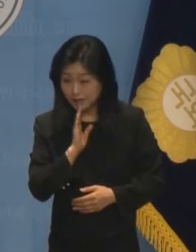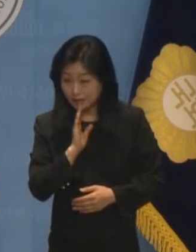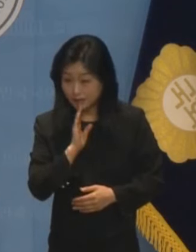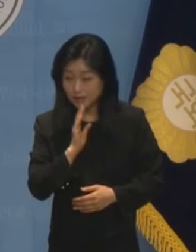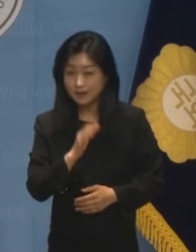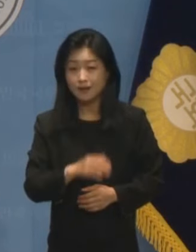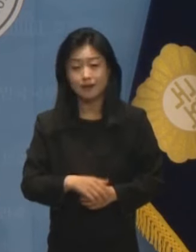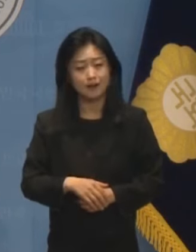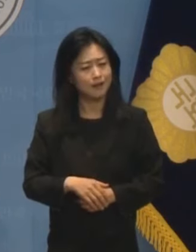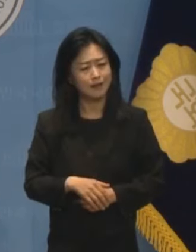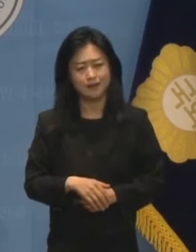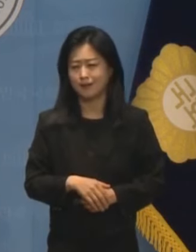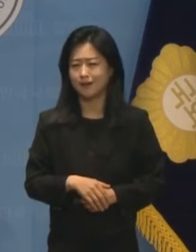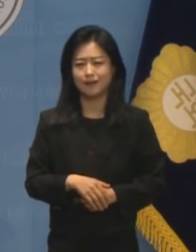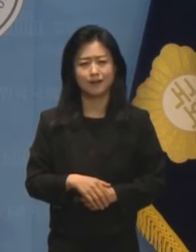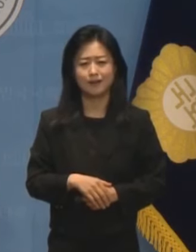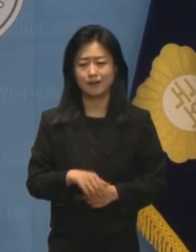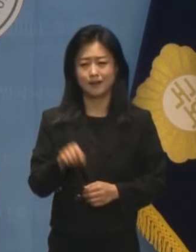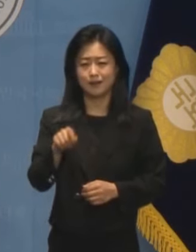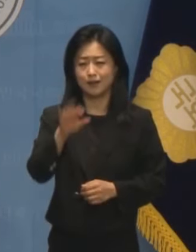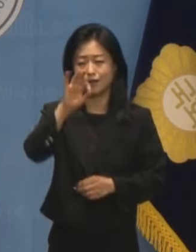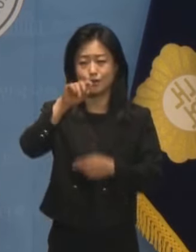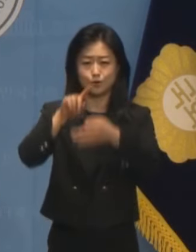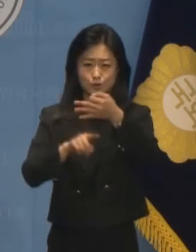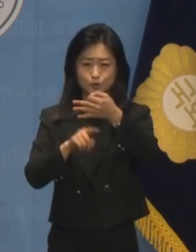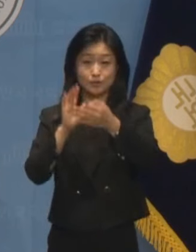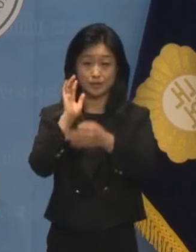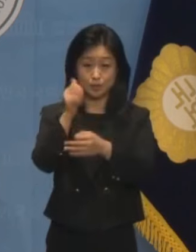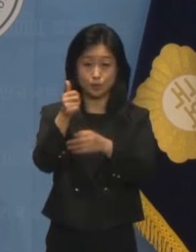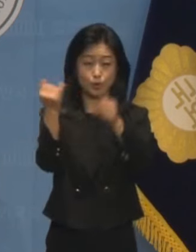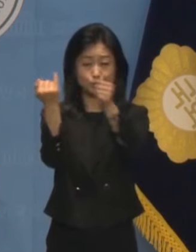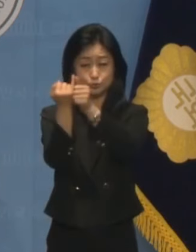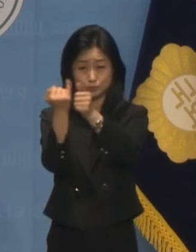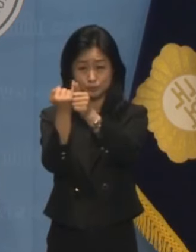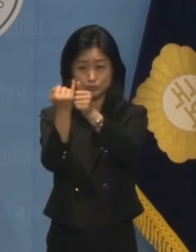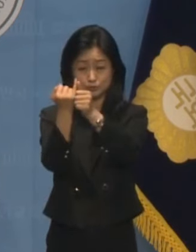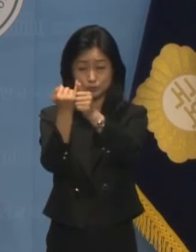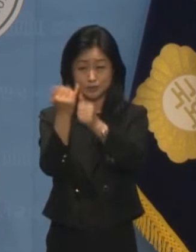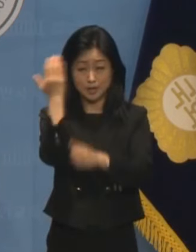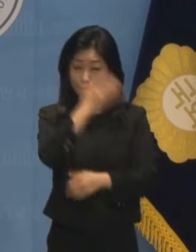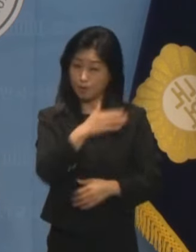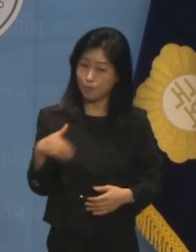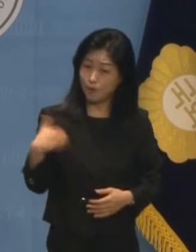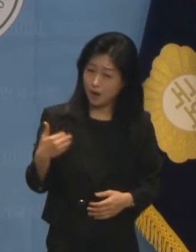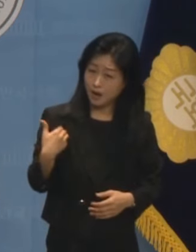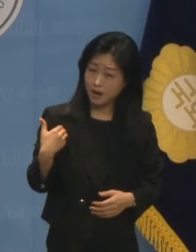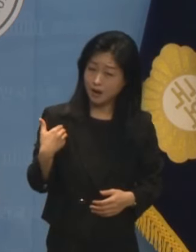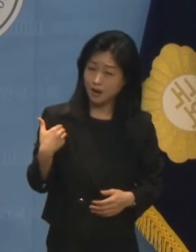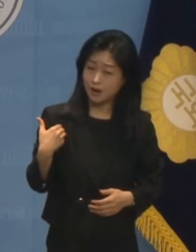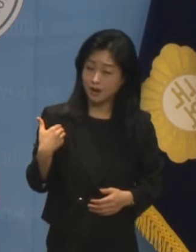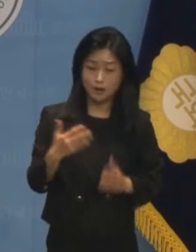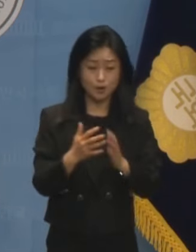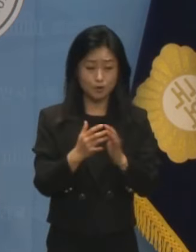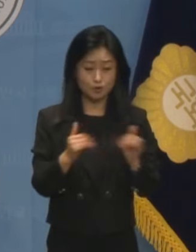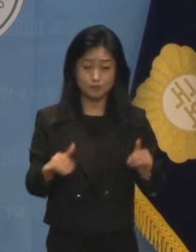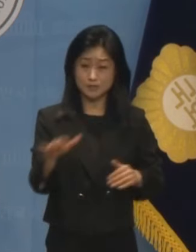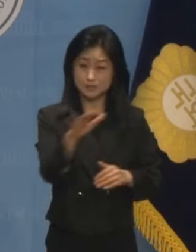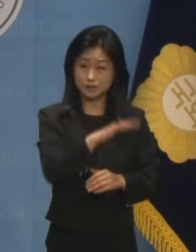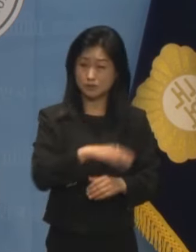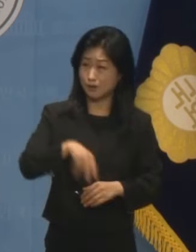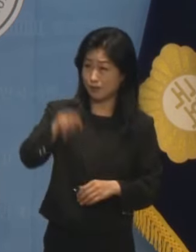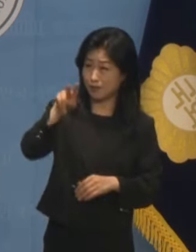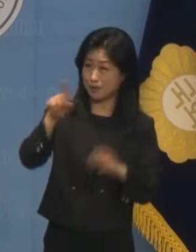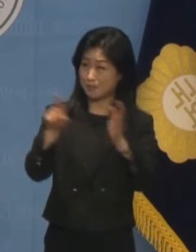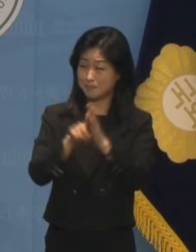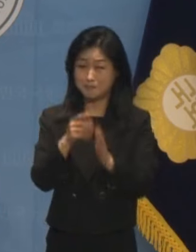상식적으로 당사자인 윤석열 대통령 부부가 이를 몰랐다면 대체 어느 국민이 고지의 곧대로